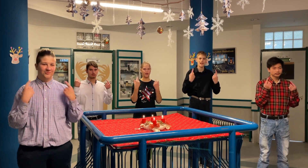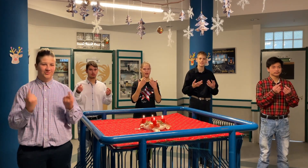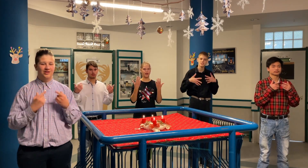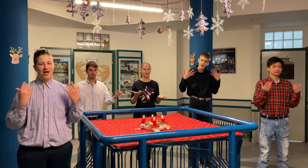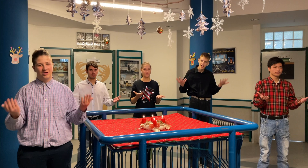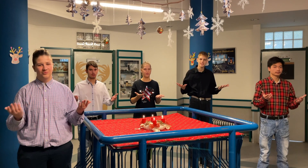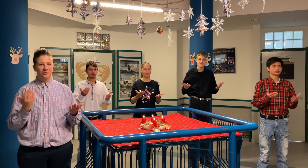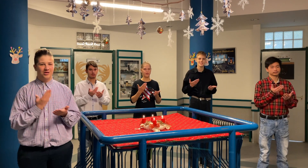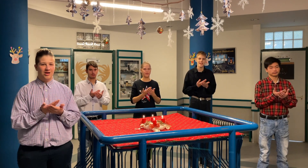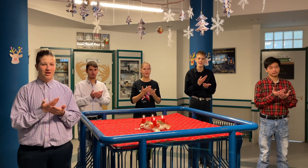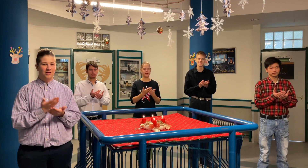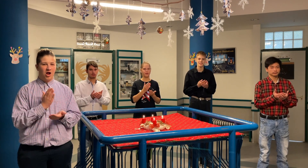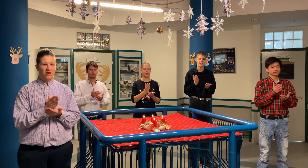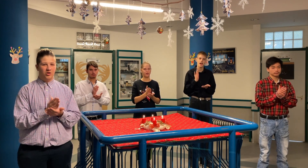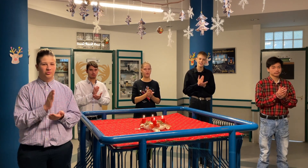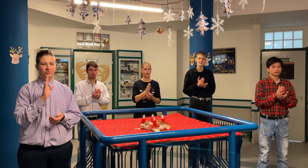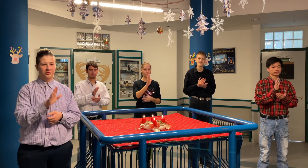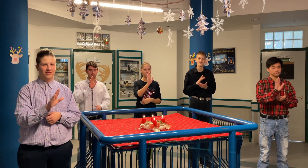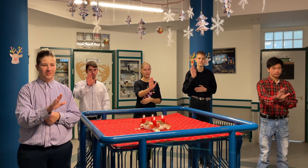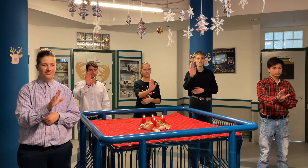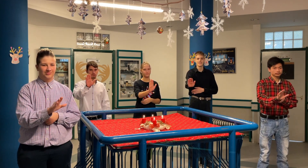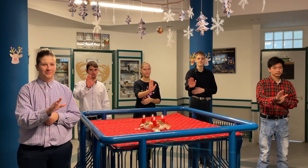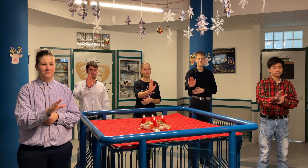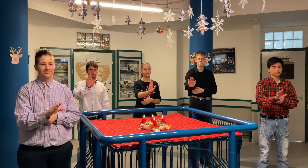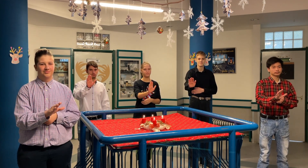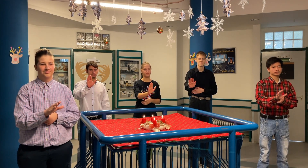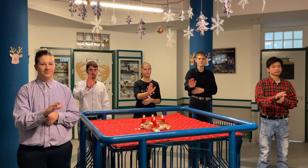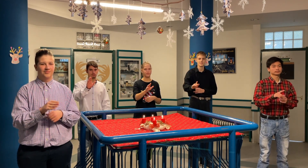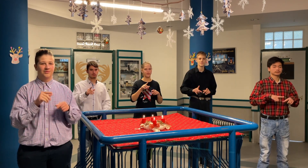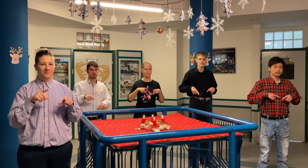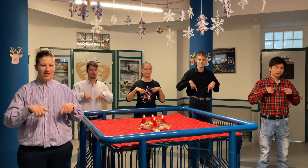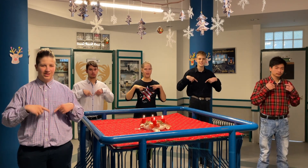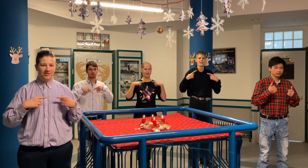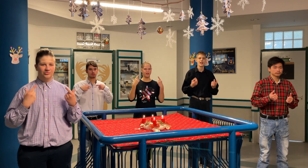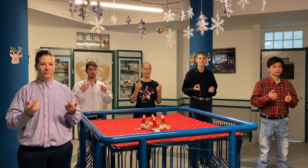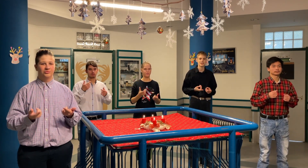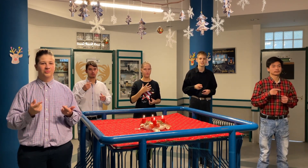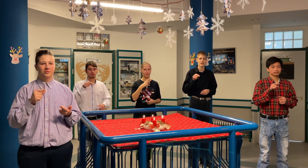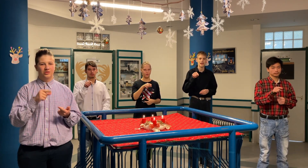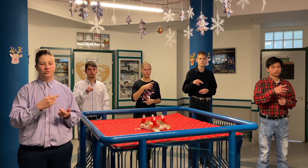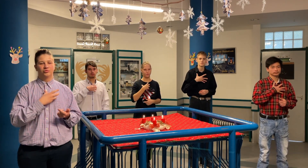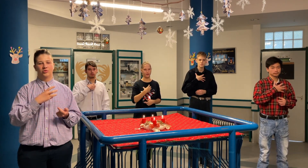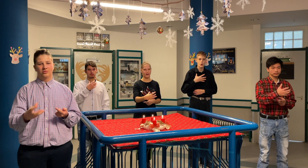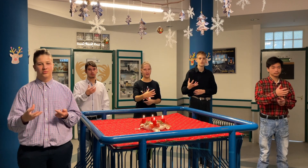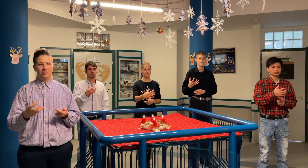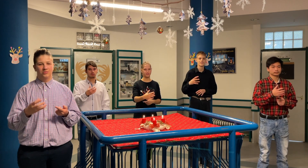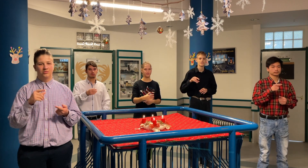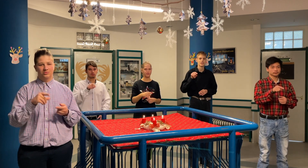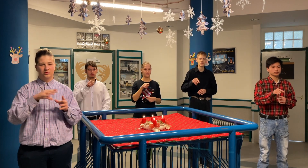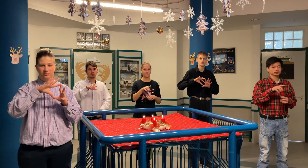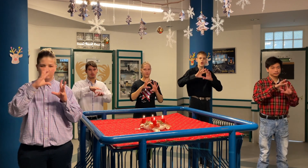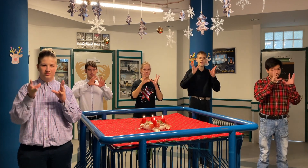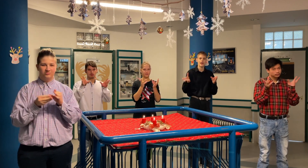alkalmat. Megélni a csodát, ezt a tartalmat,